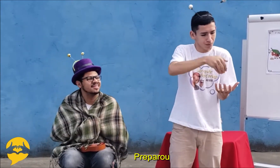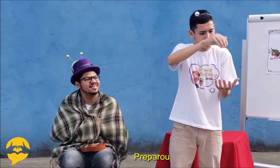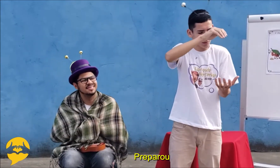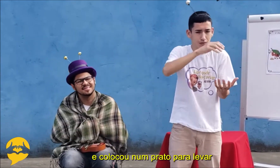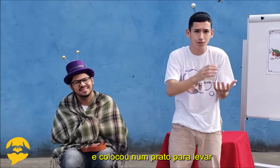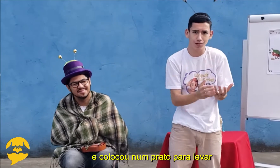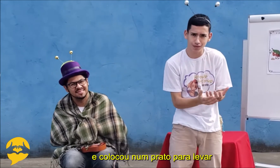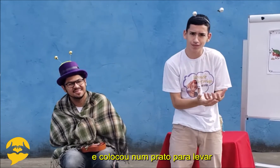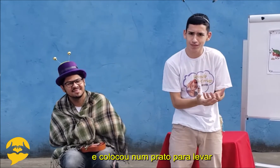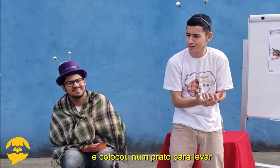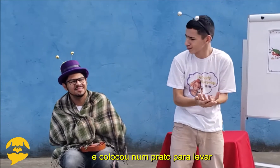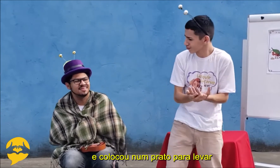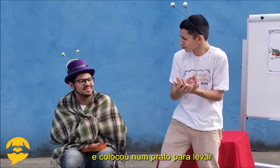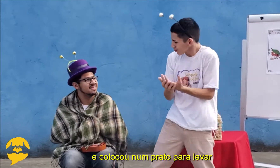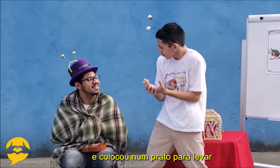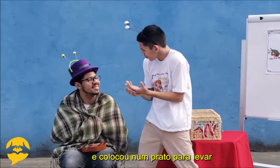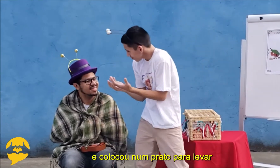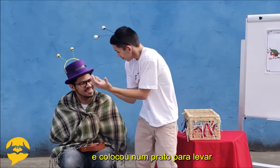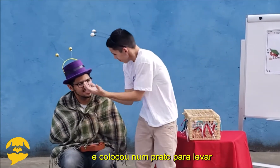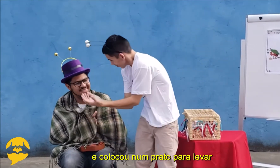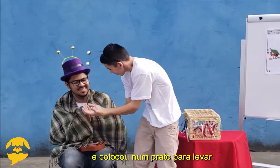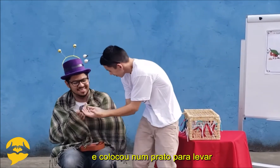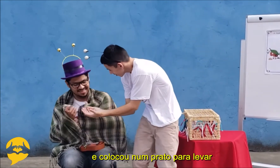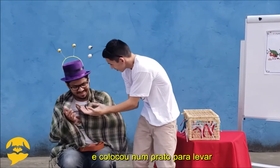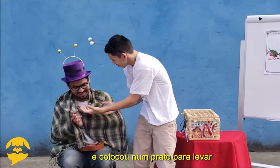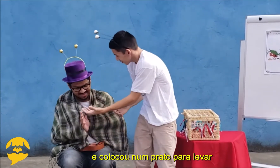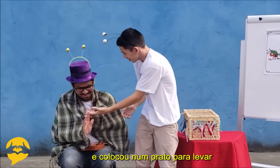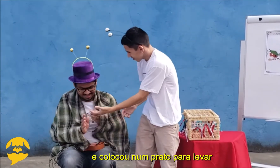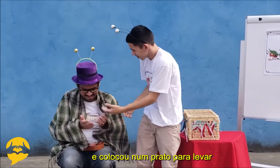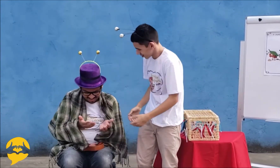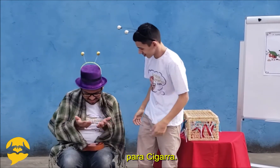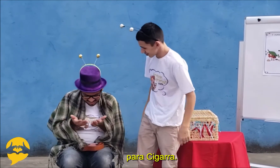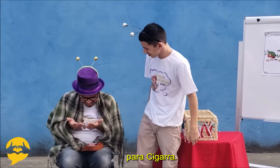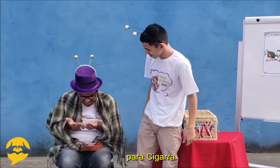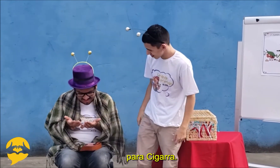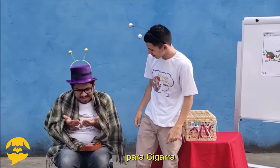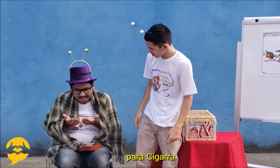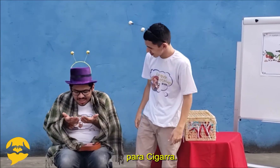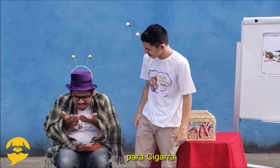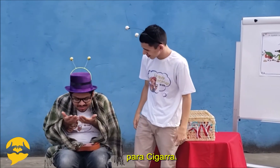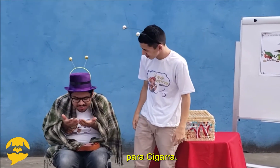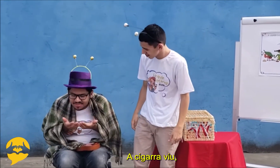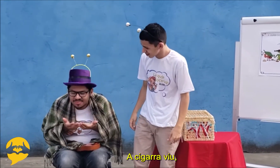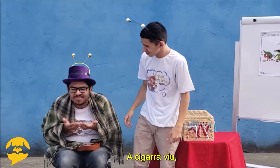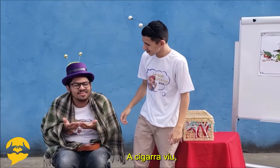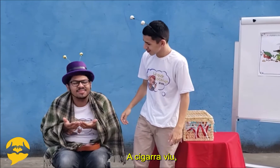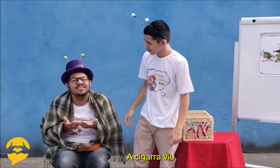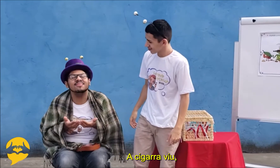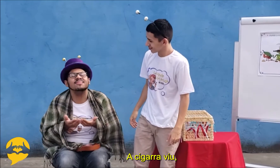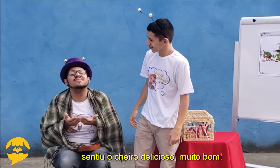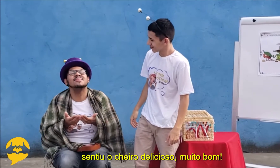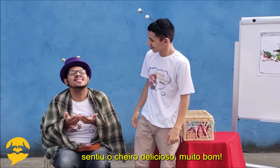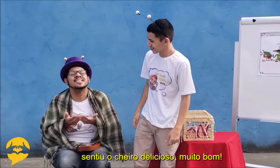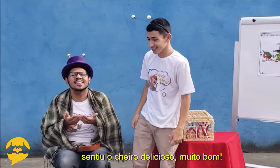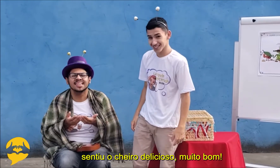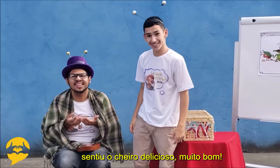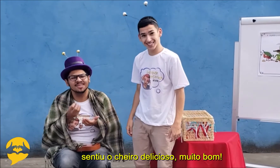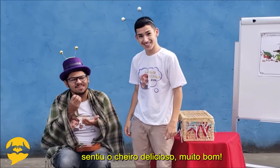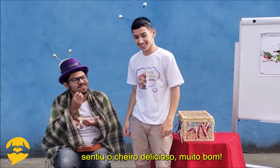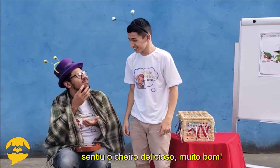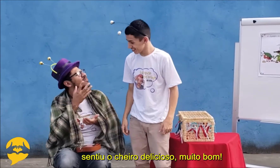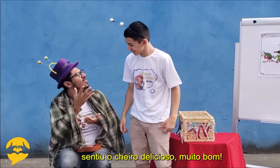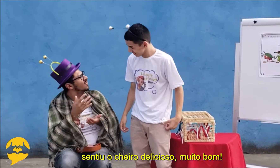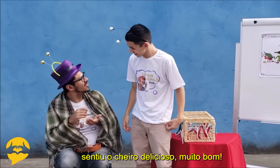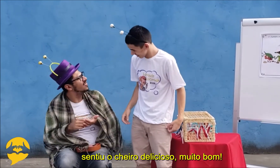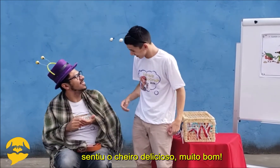Preparou e vai, colocou num prato para levar para a cigarra. Carlos, pega prato invisível. A cigarra viu, sentiu o cheiro